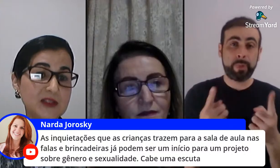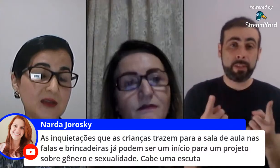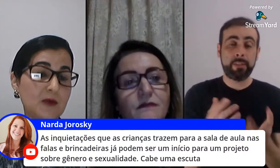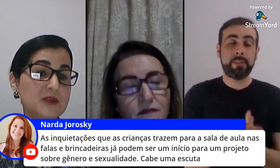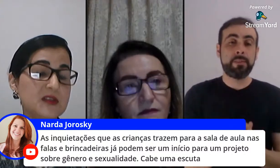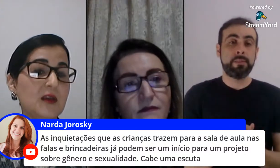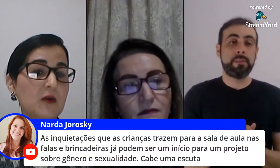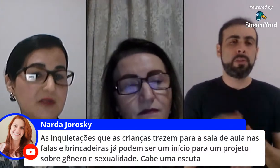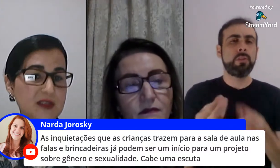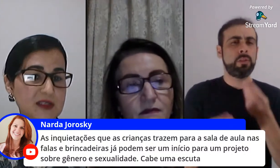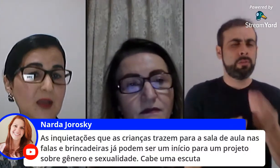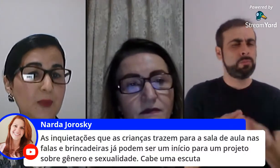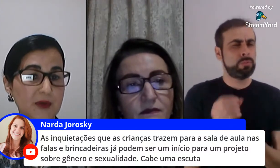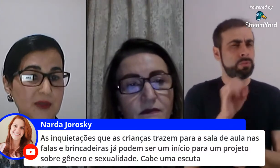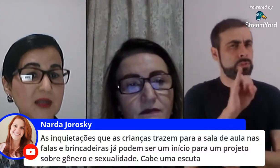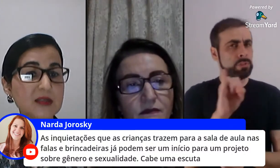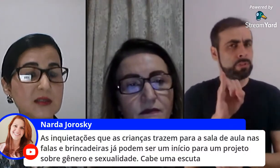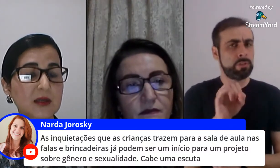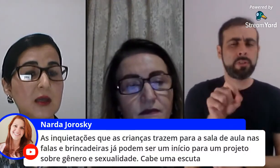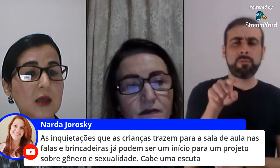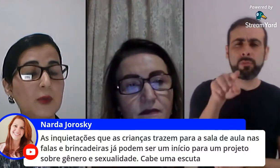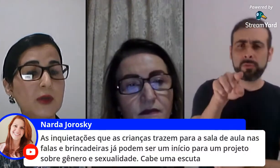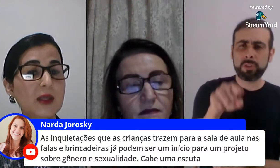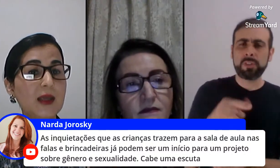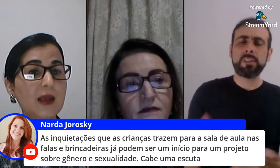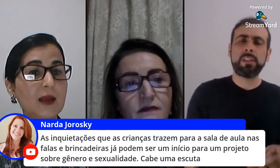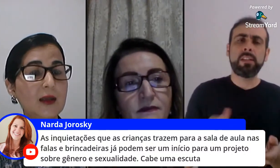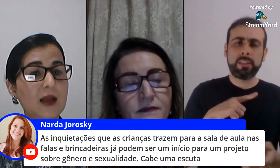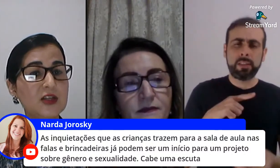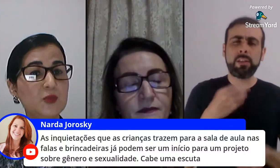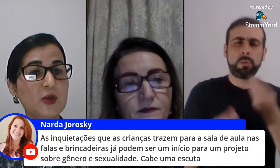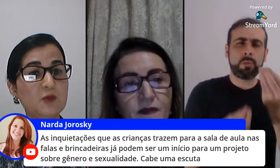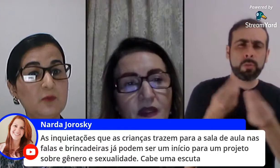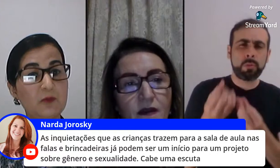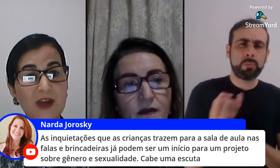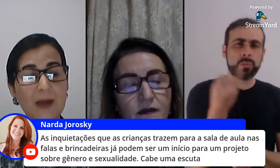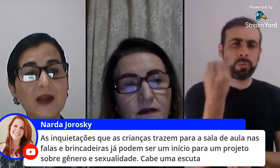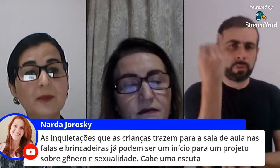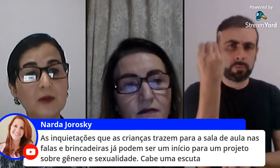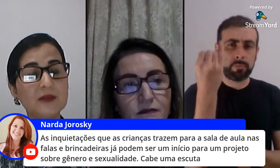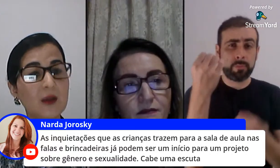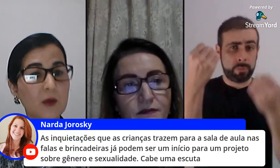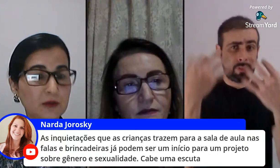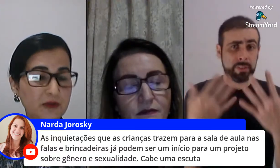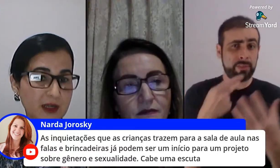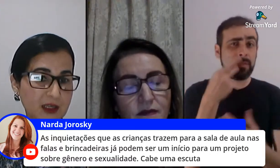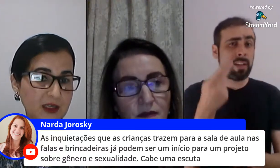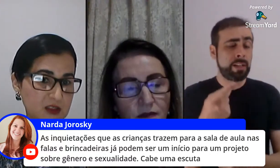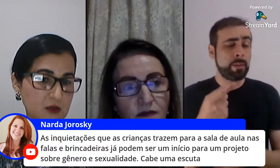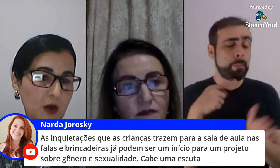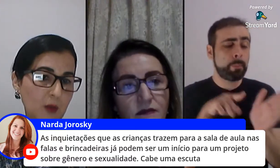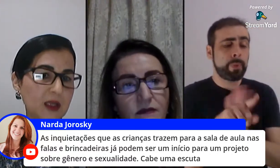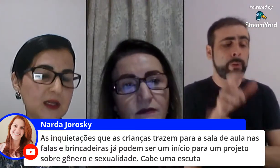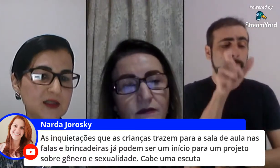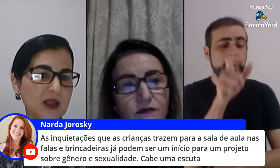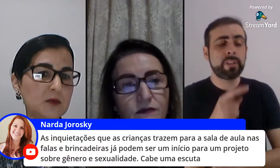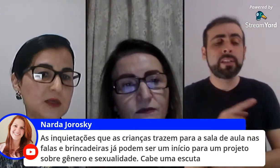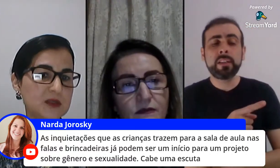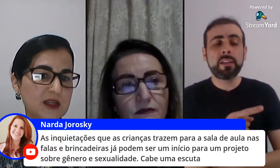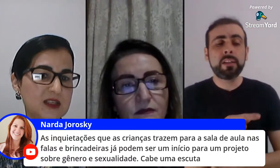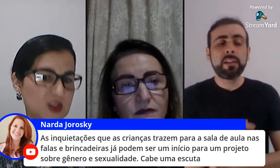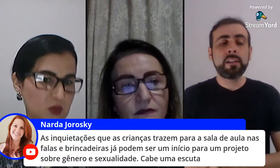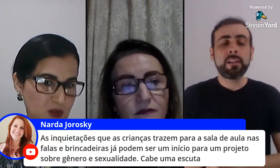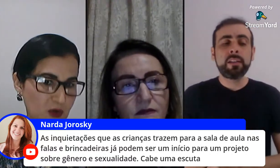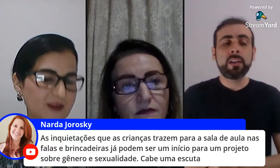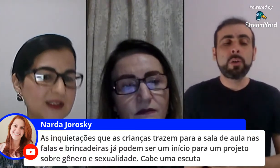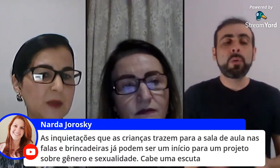se você conseguir convencer a importância porque a gente pode virar pra ele perguntar e quando vir daqui na escola uma criança que tem